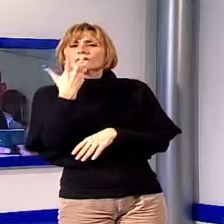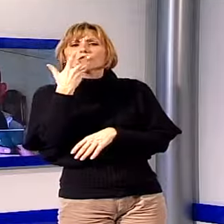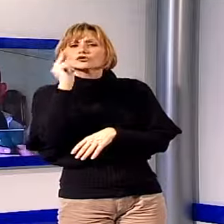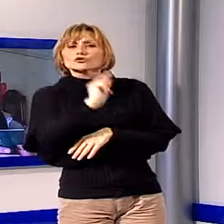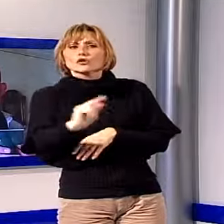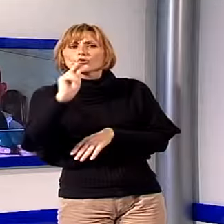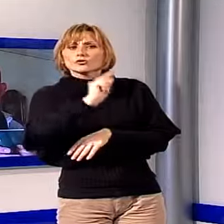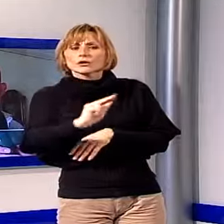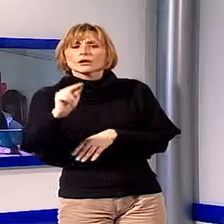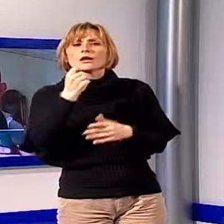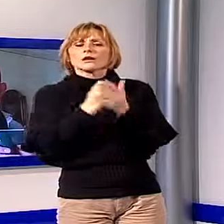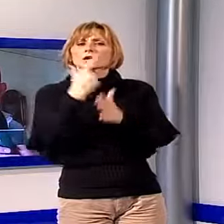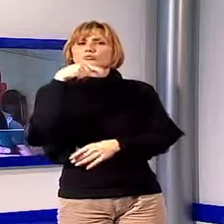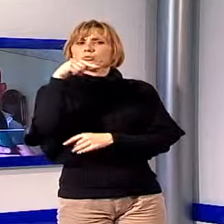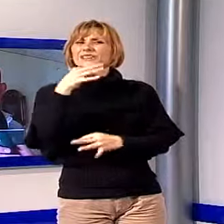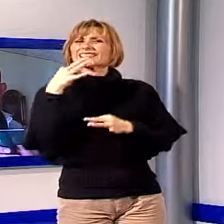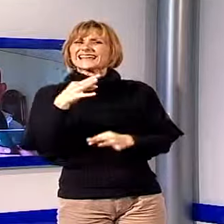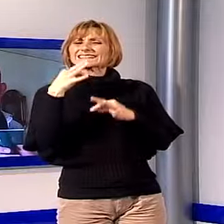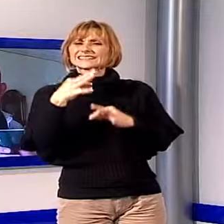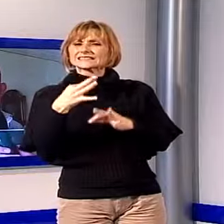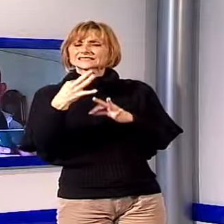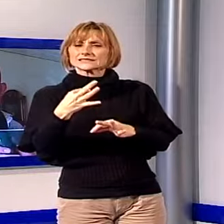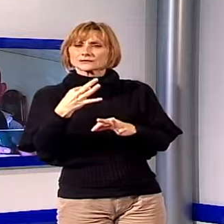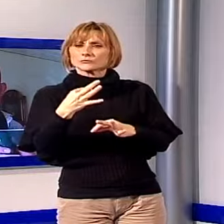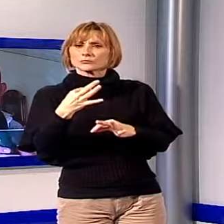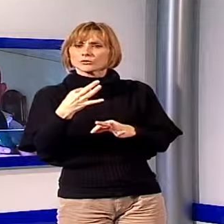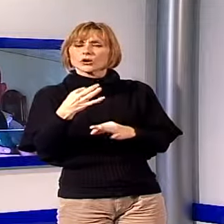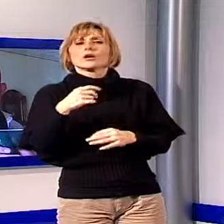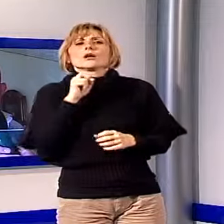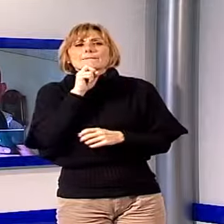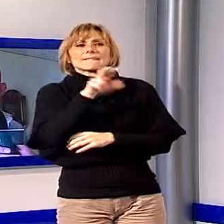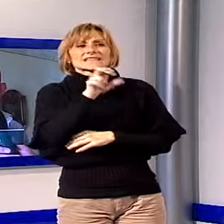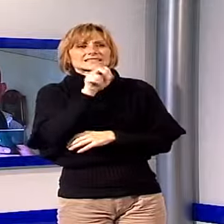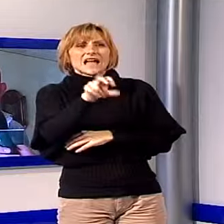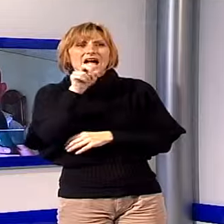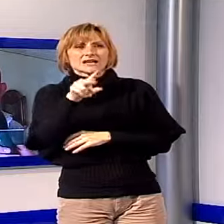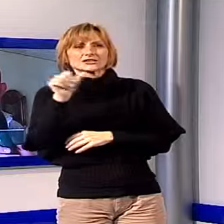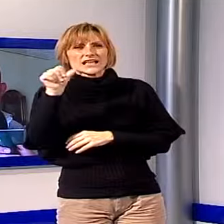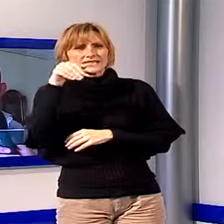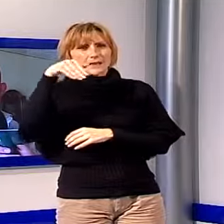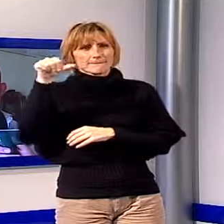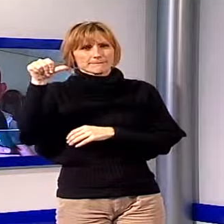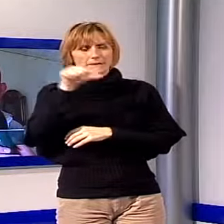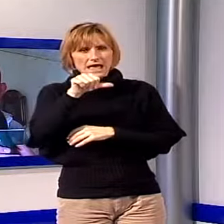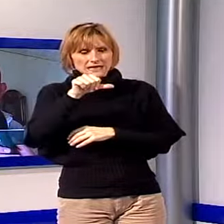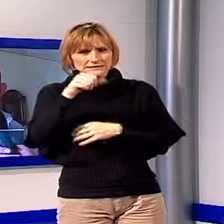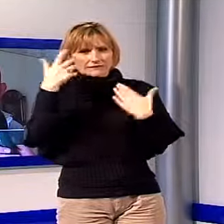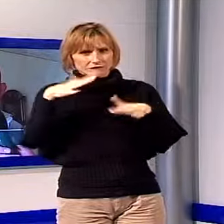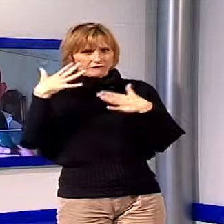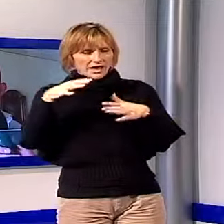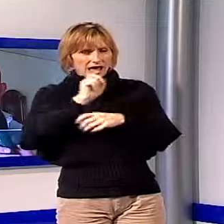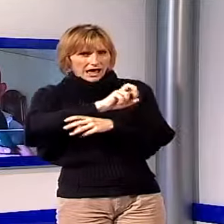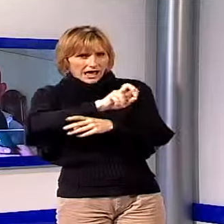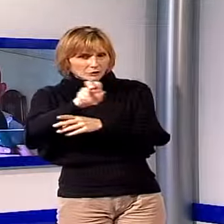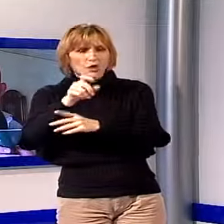è stato importantissimo l'invio degli SMS che abbiamo ormai da mesi sistemato, per cui tutta la